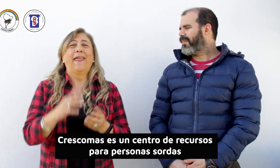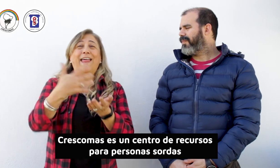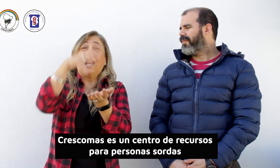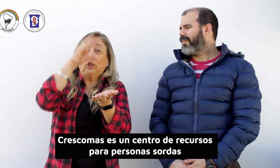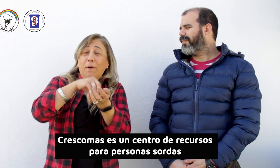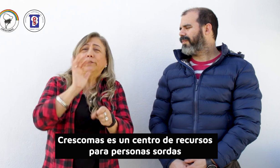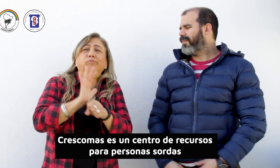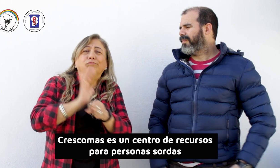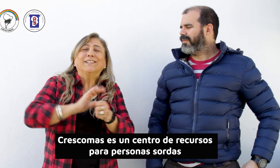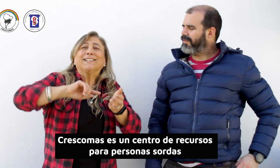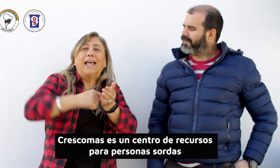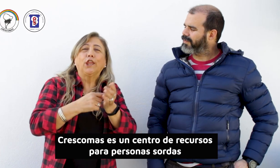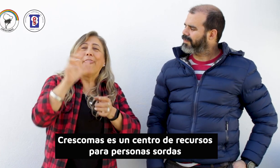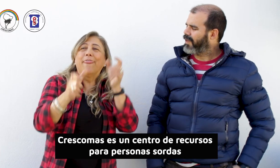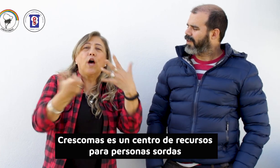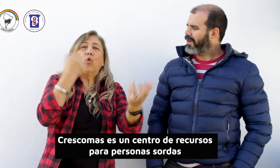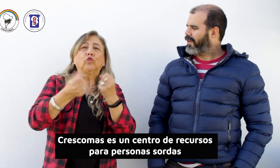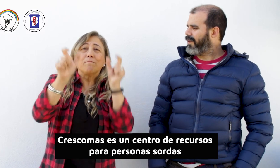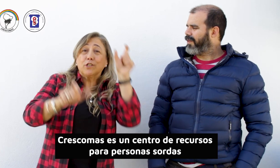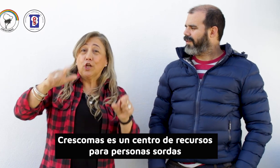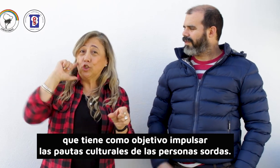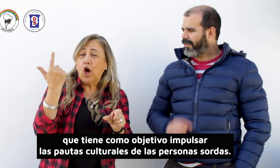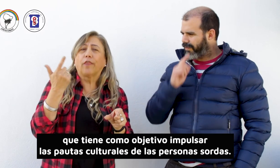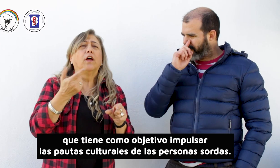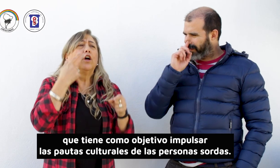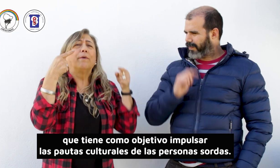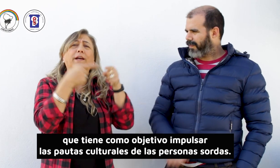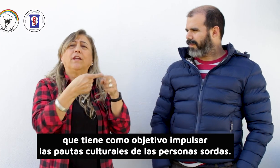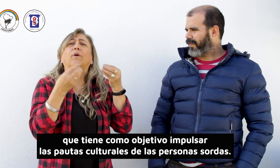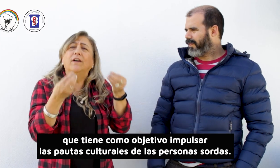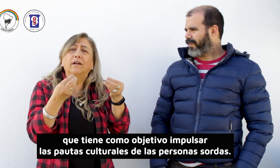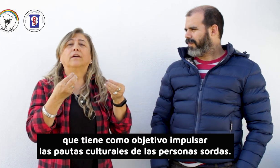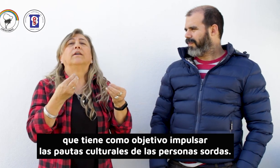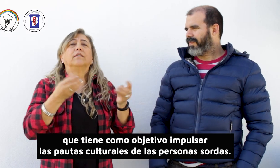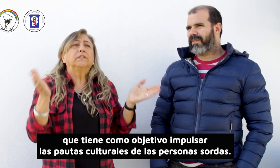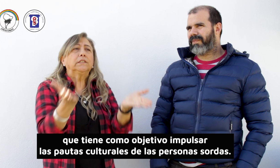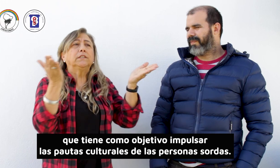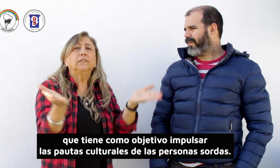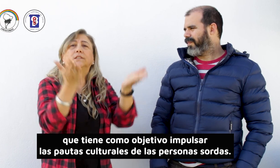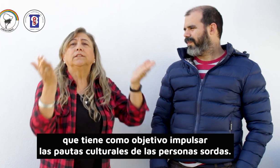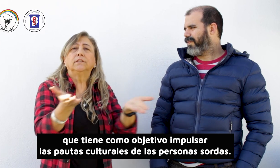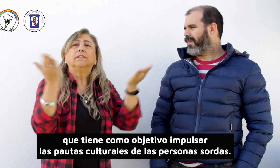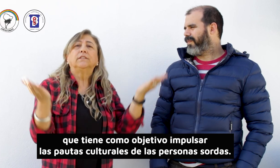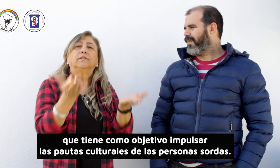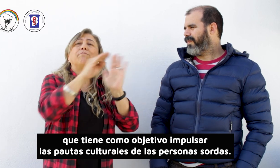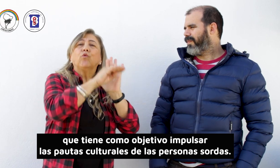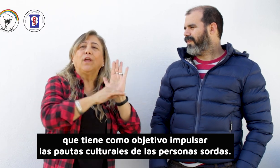Crescomás es un centro de recursos para personas sordas que tiene como objetivo impulsar las pautas